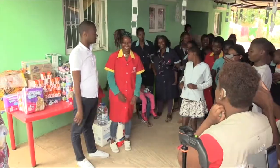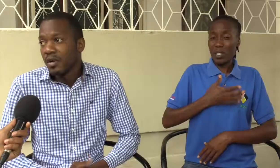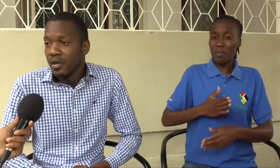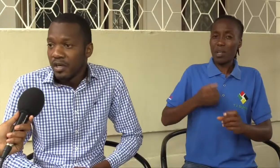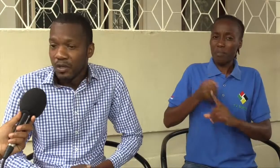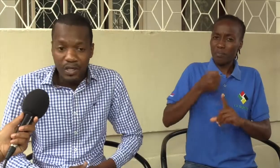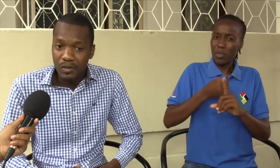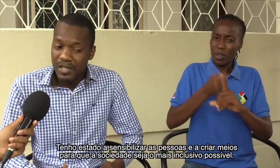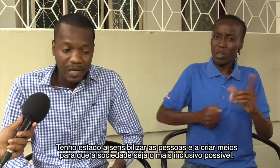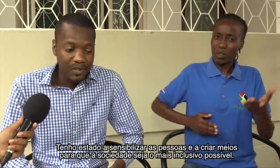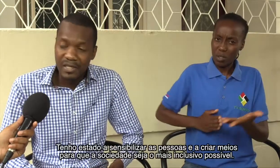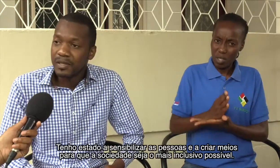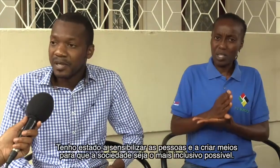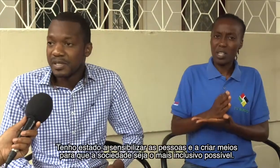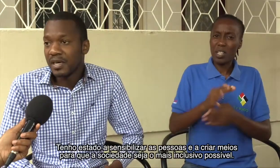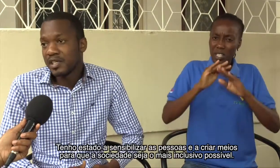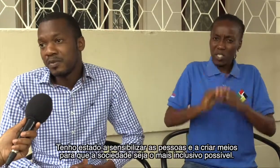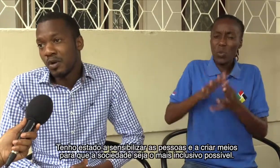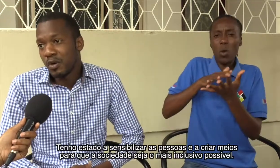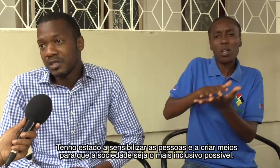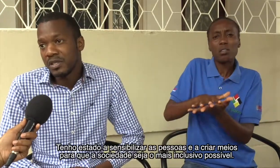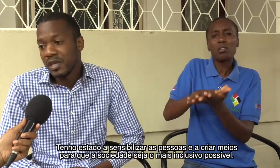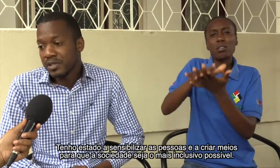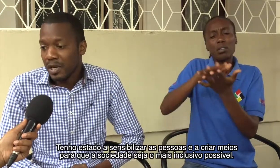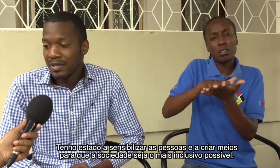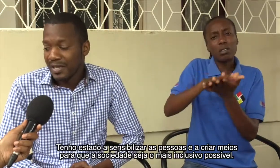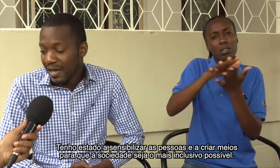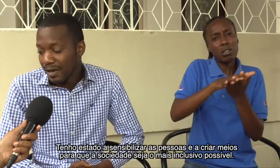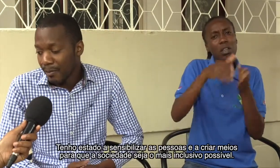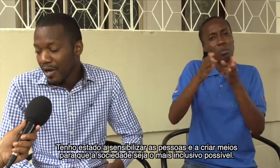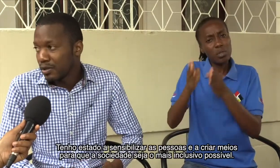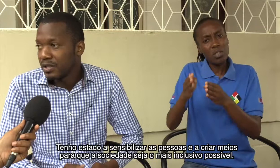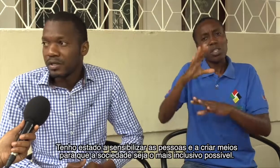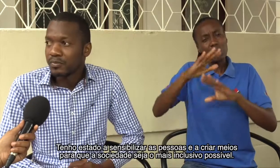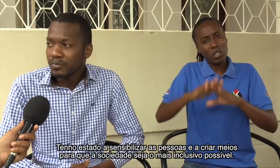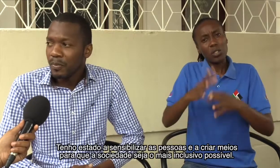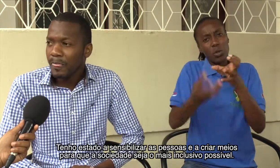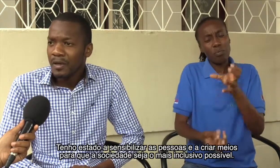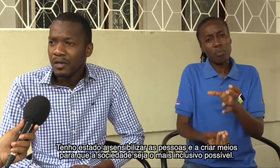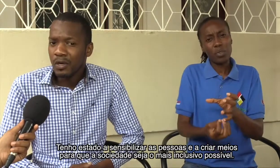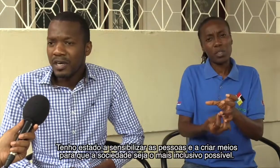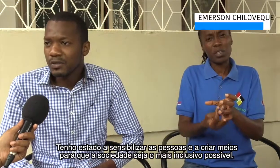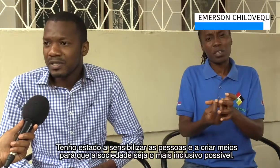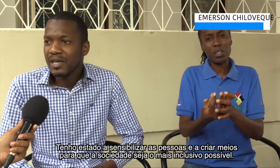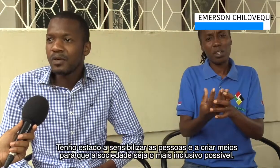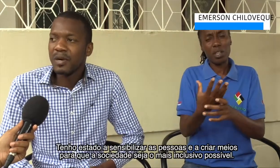Eu tenho estado a sensibilizar as pessoas. E tenho estado a criar meios de... Tornar a sociedade o mais